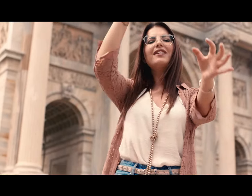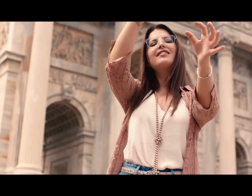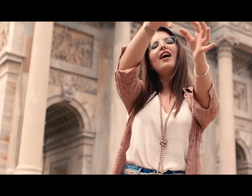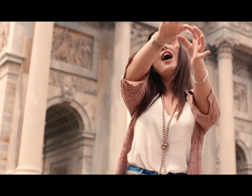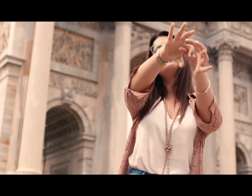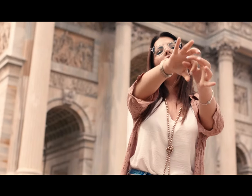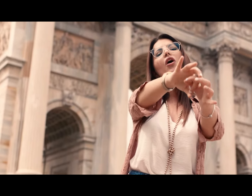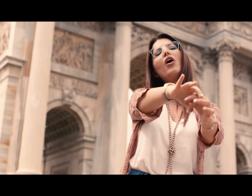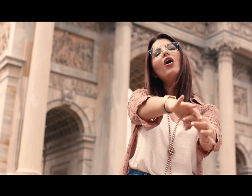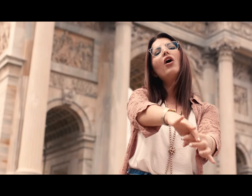passato